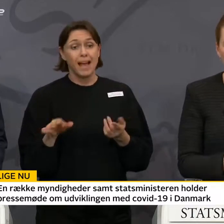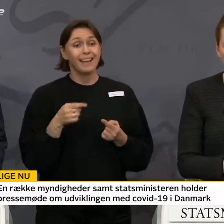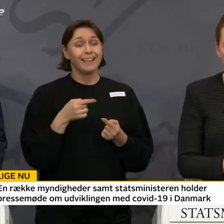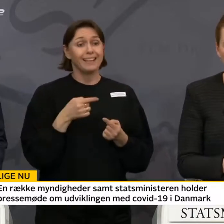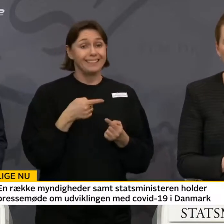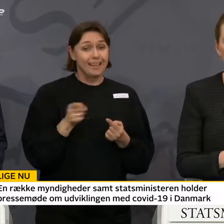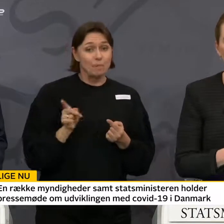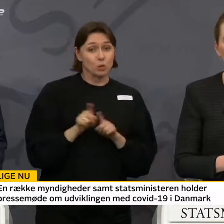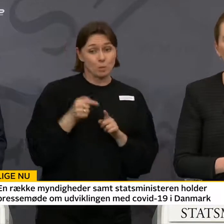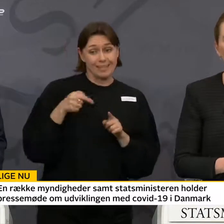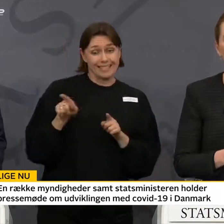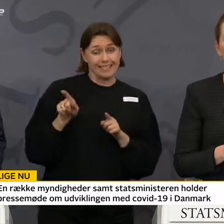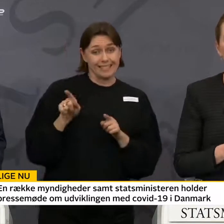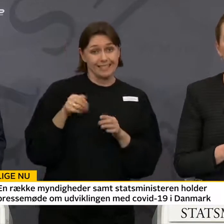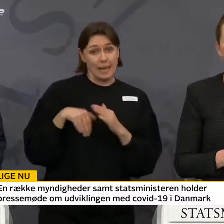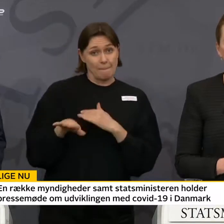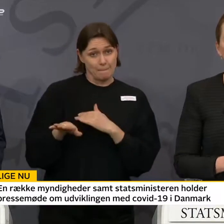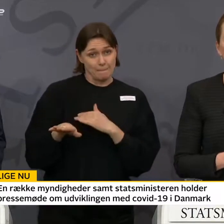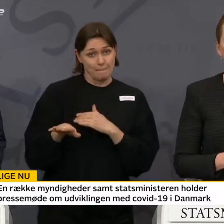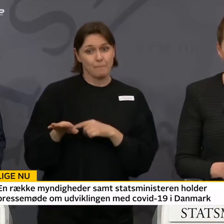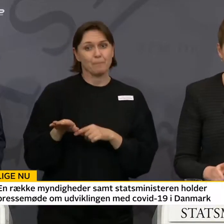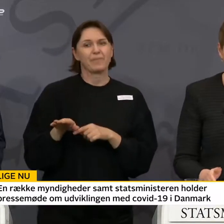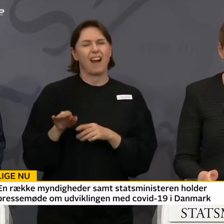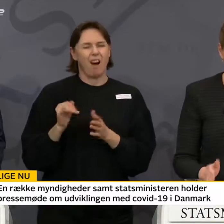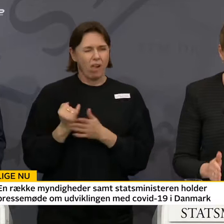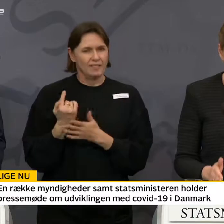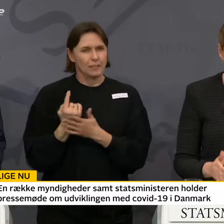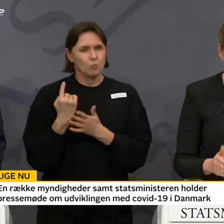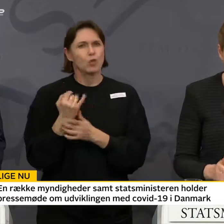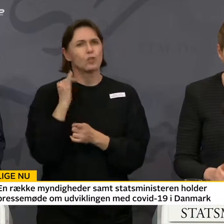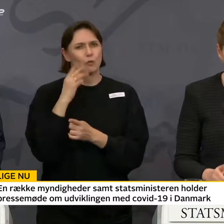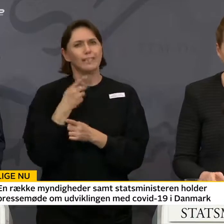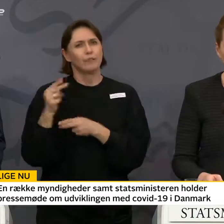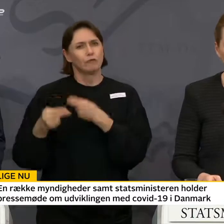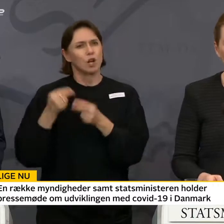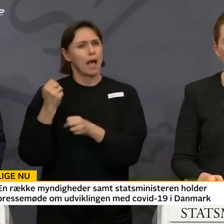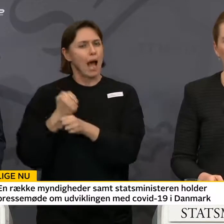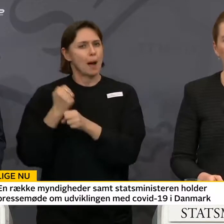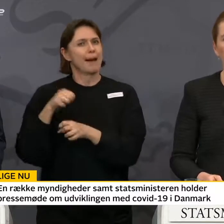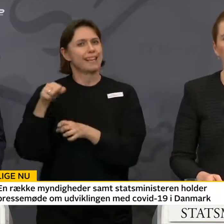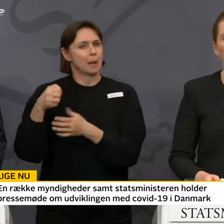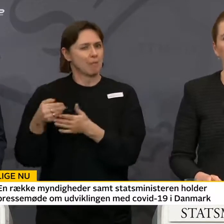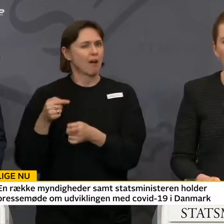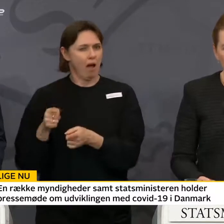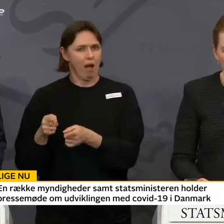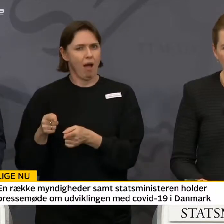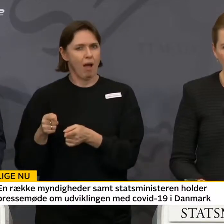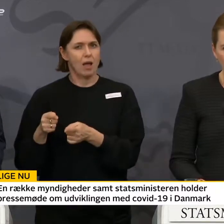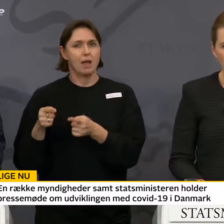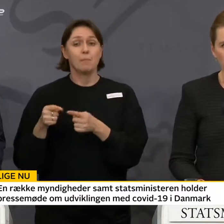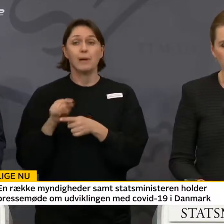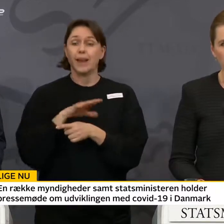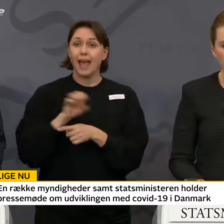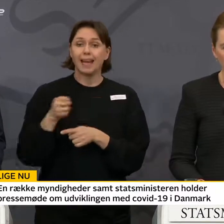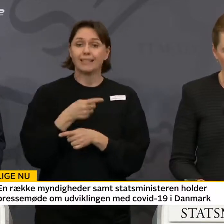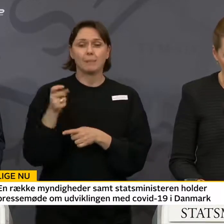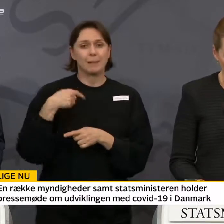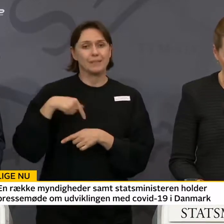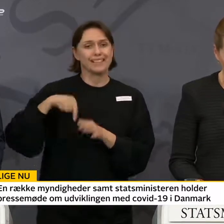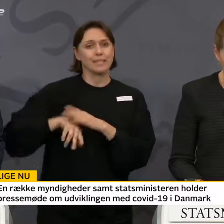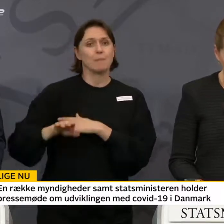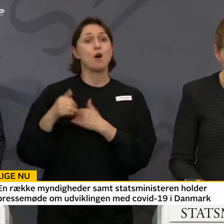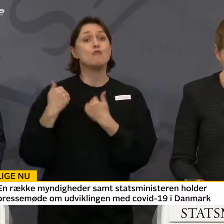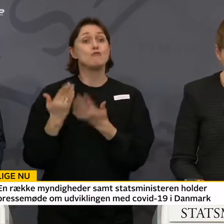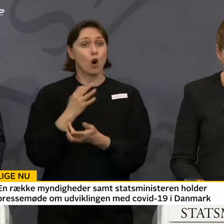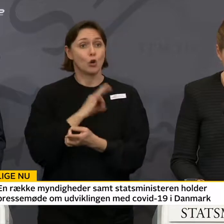der bliver sendt hjem, skal selvfølgelig, så vidt det er muligt, arbejde hjemmefra. Men alle hjemsendte vil få